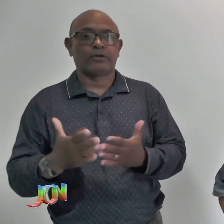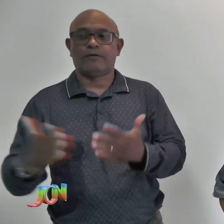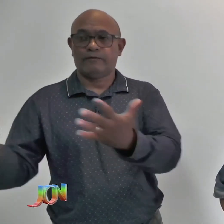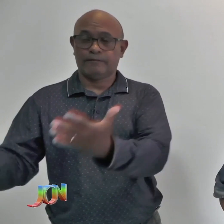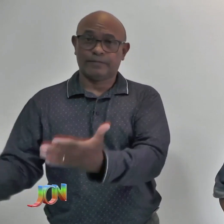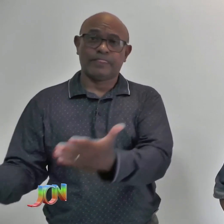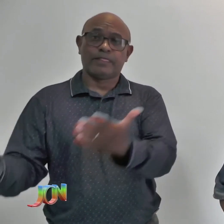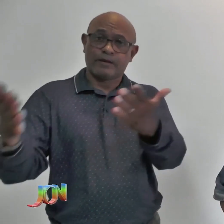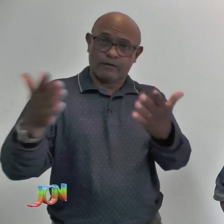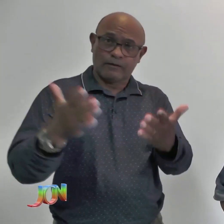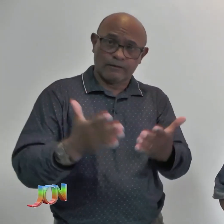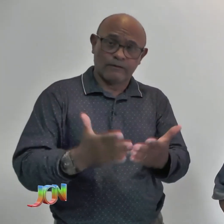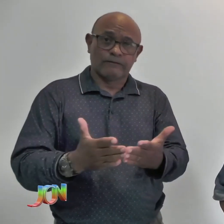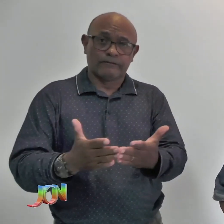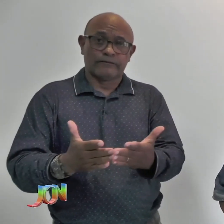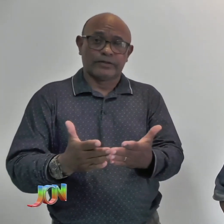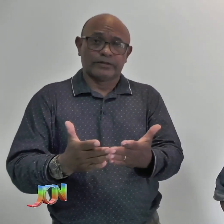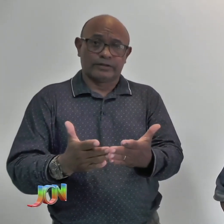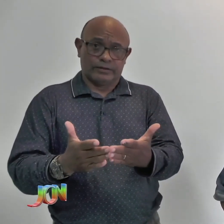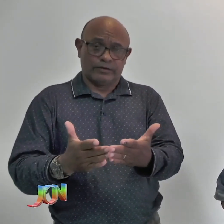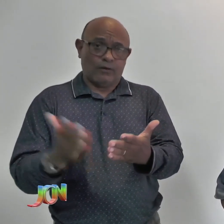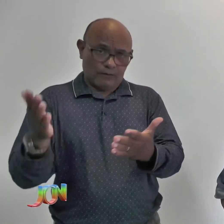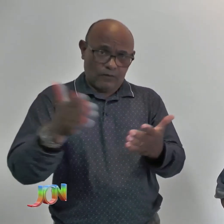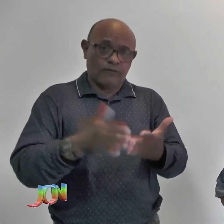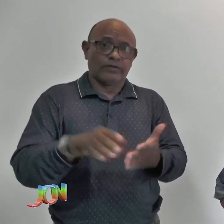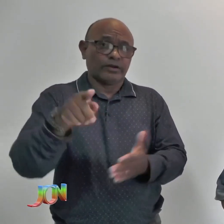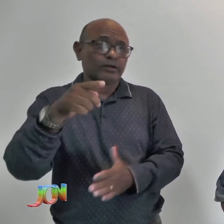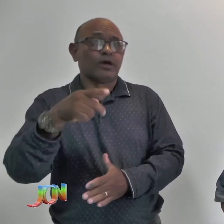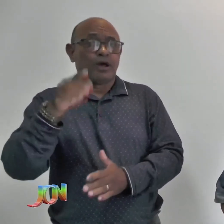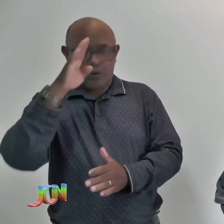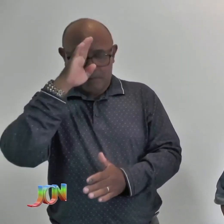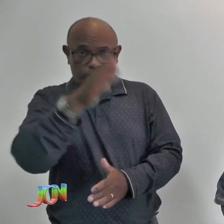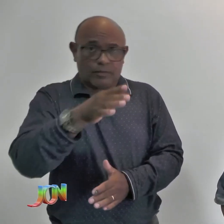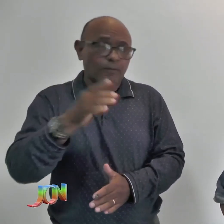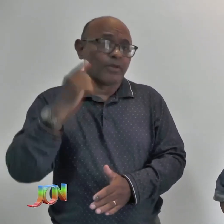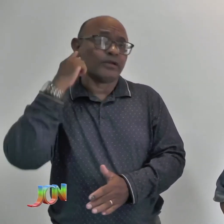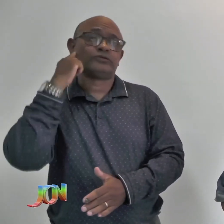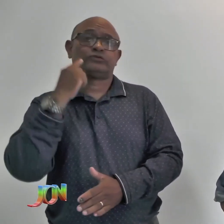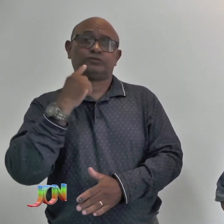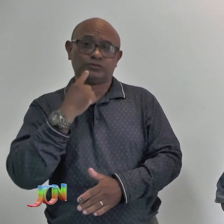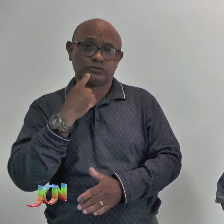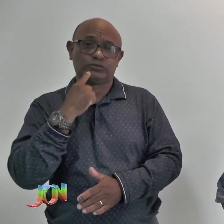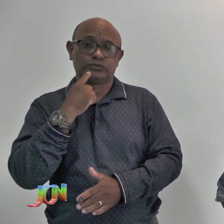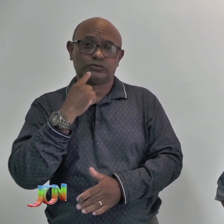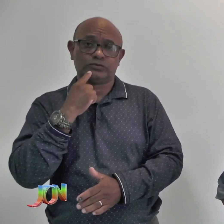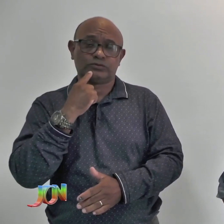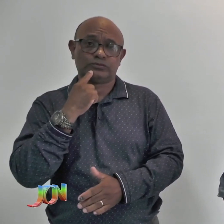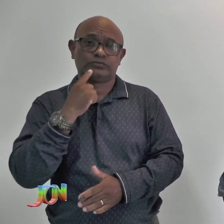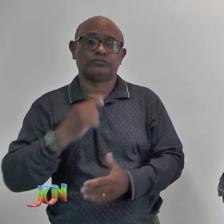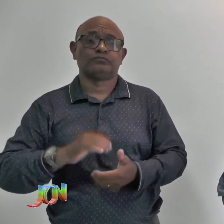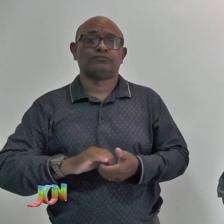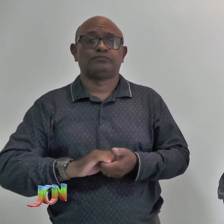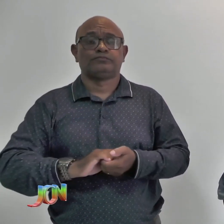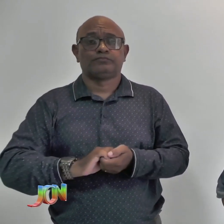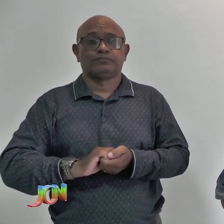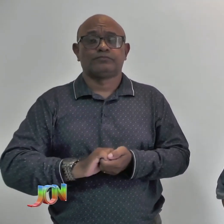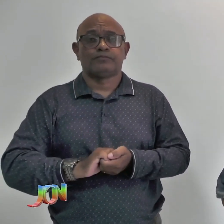como é um evento interno, e inclusivo também, ele é exclusivamente para essas pessoas.